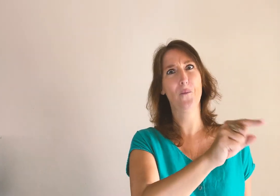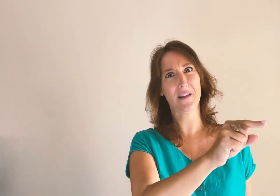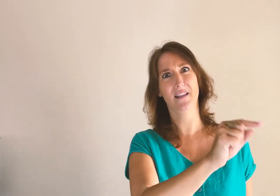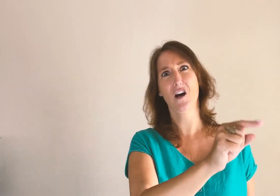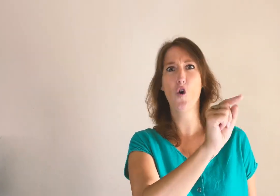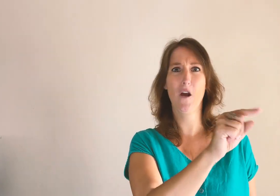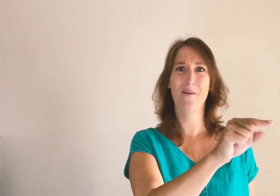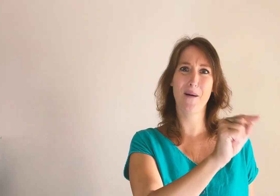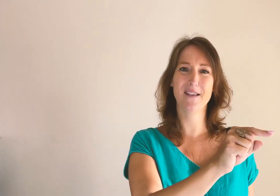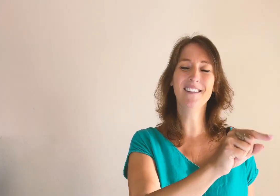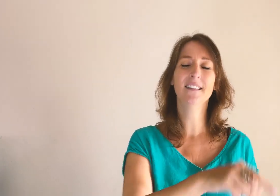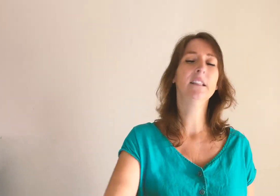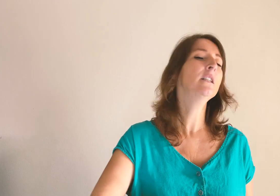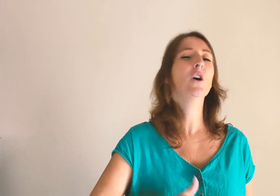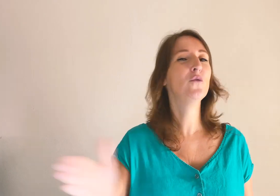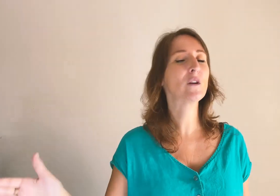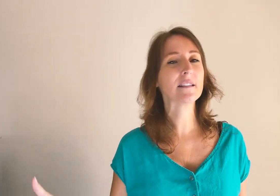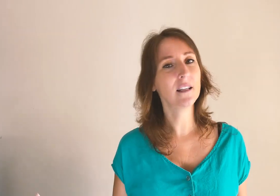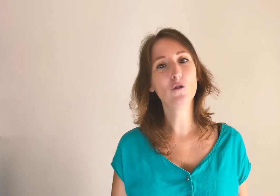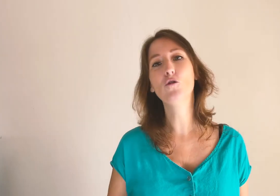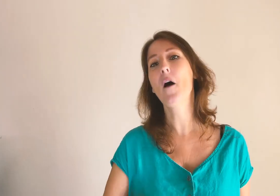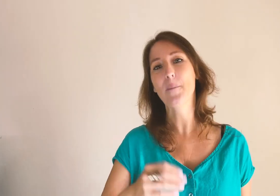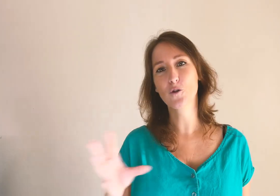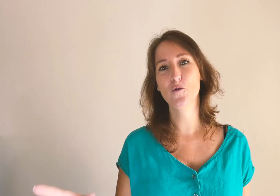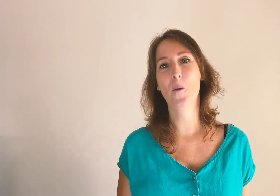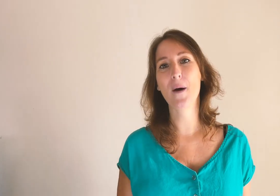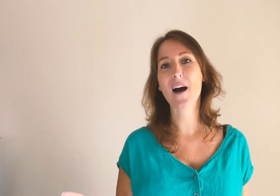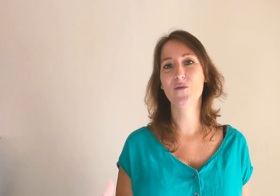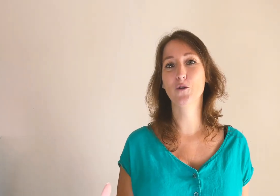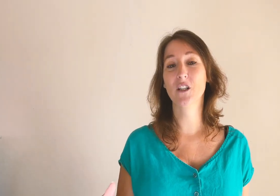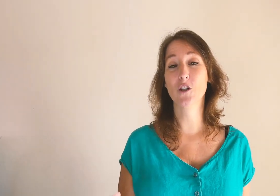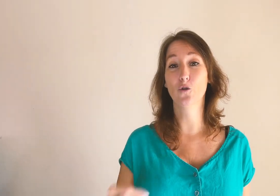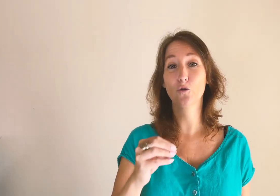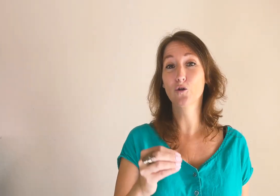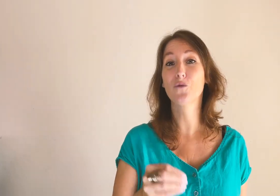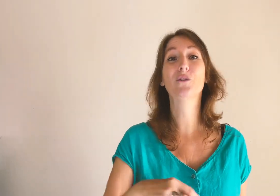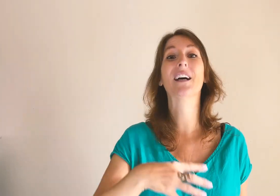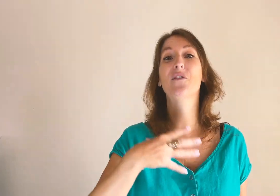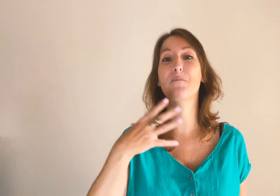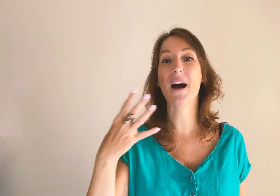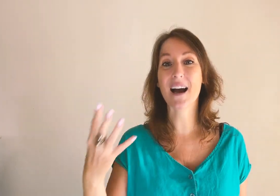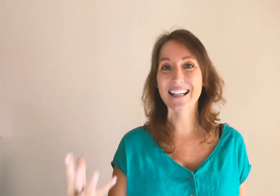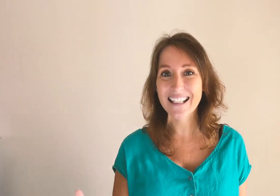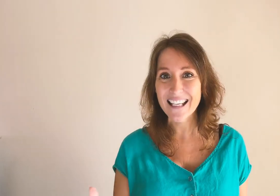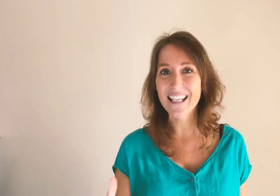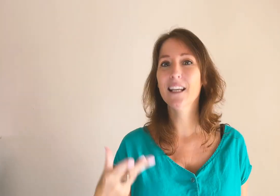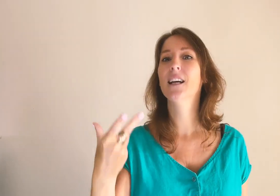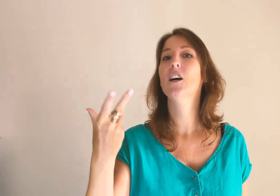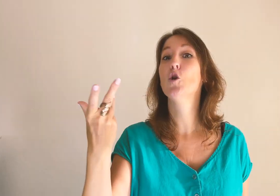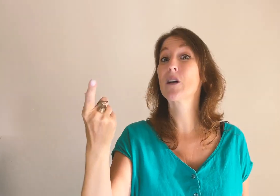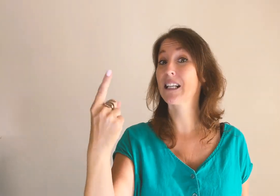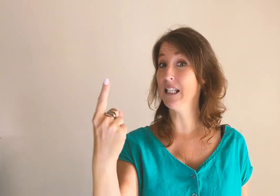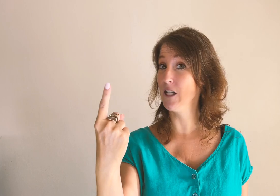pas ça, oh là là, pas bien, vous risquez de ne absolument pas avoir de client. Donc, vous n'arrivez pas à créer le client,